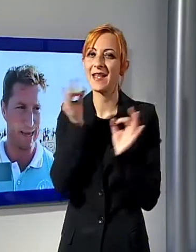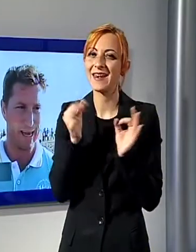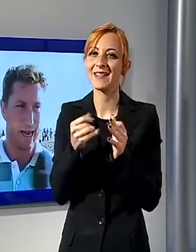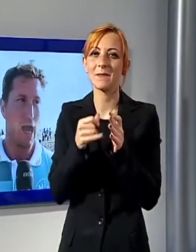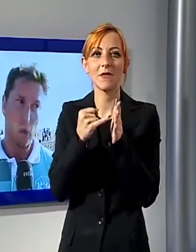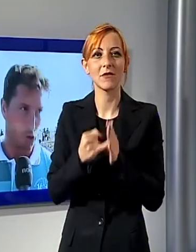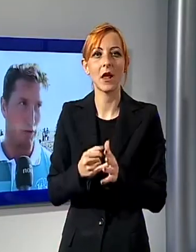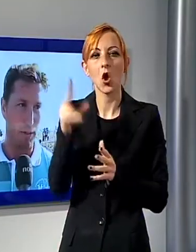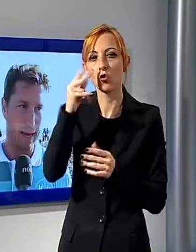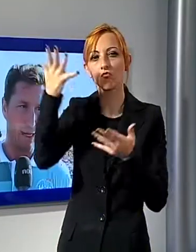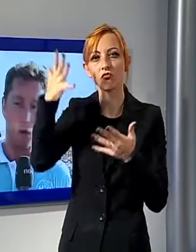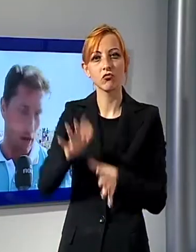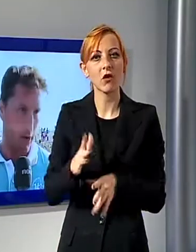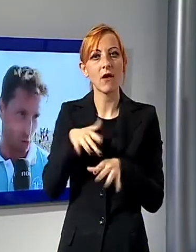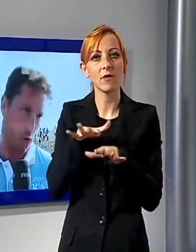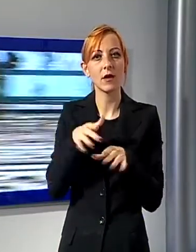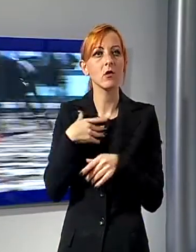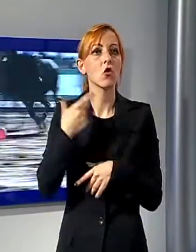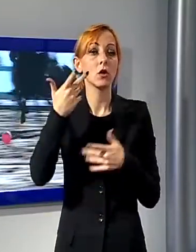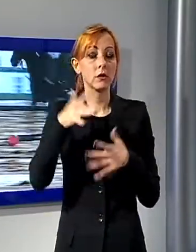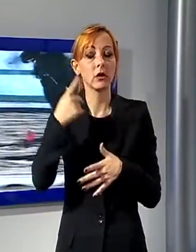la Viareggio? Sono già venuti parecchio e l'anno scorso a vincere, di nuovo.